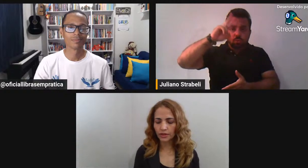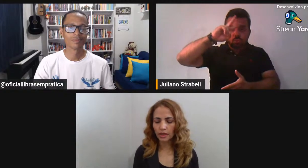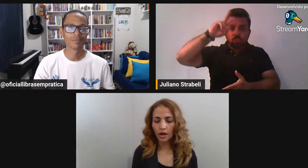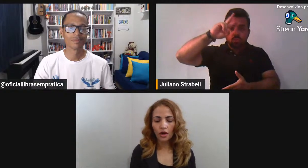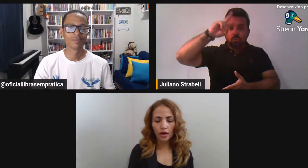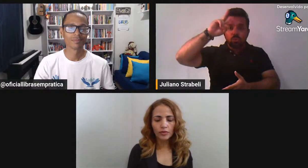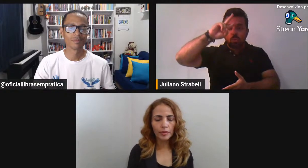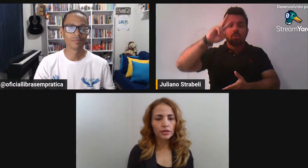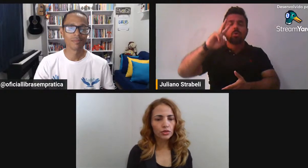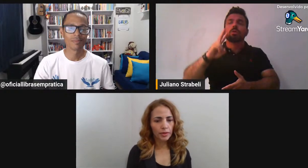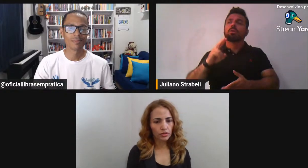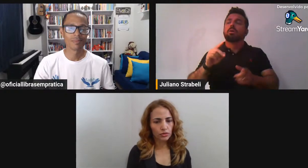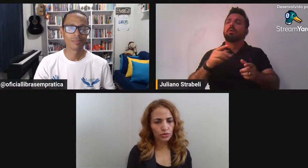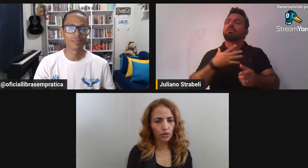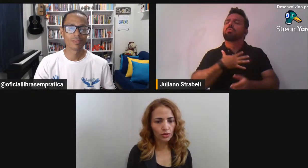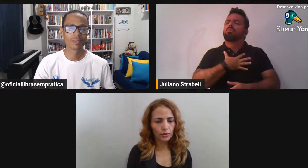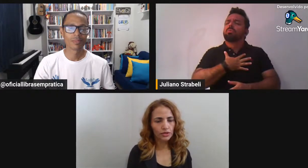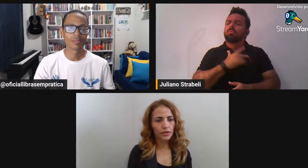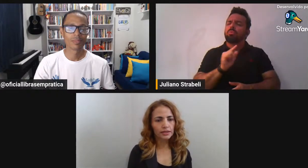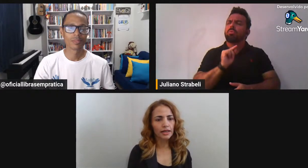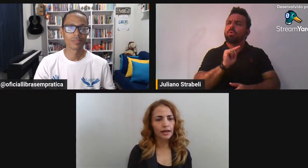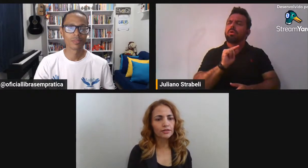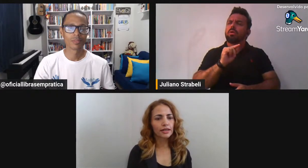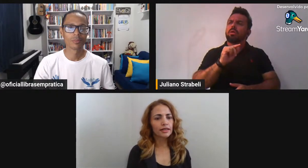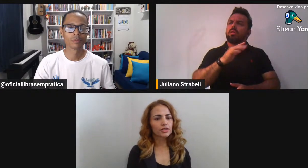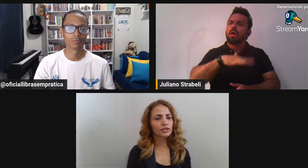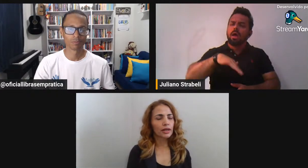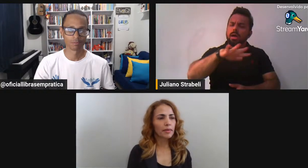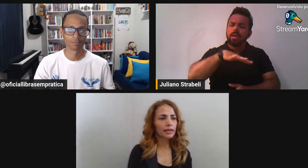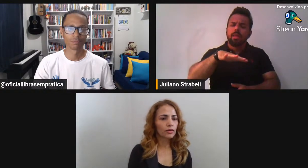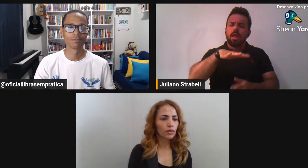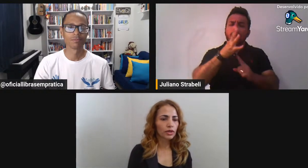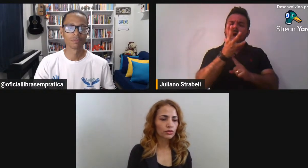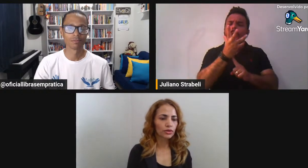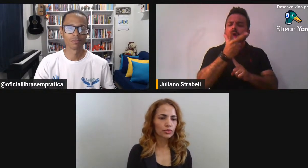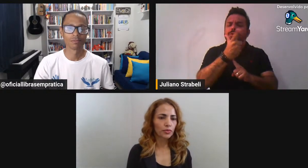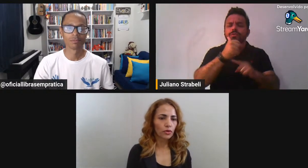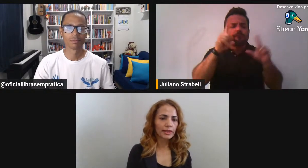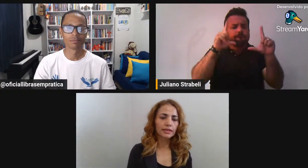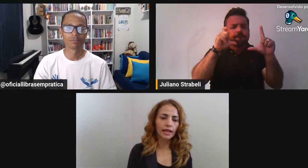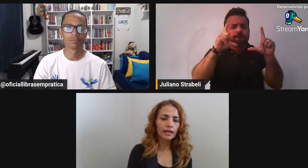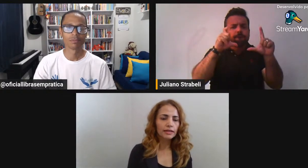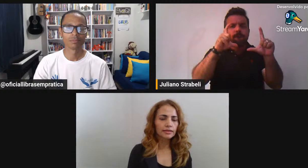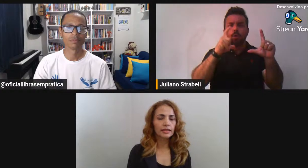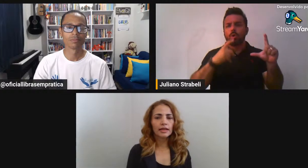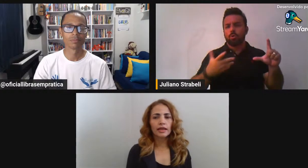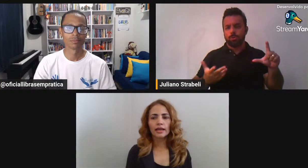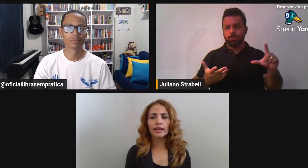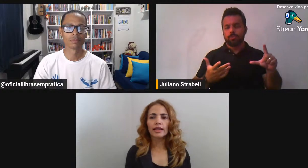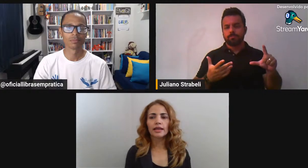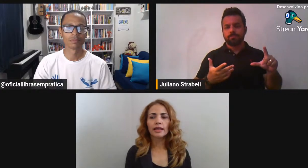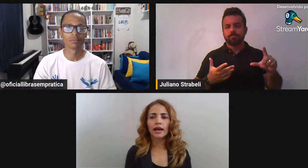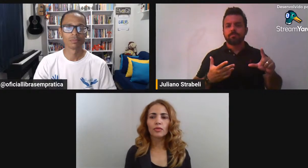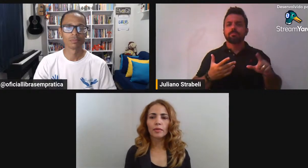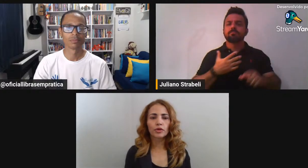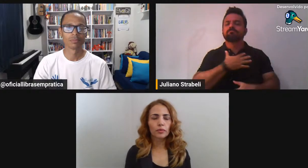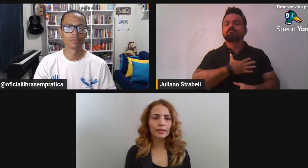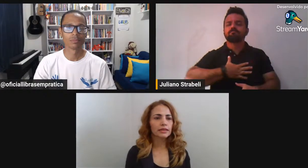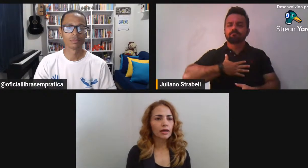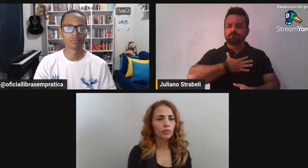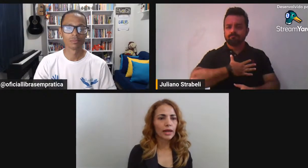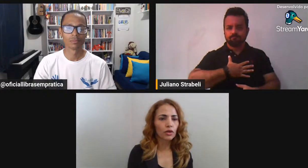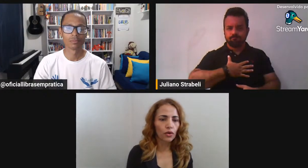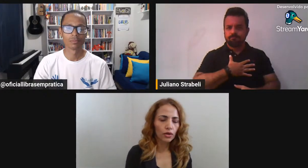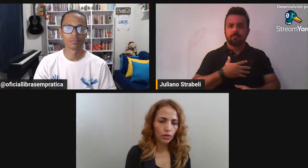fotográficas Obviamente o método histórico É diferenciado A gente trabalha Com questões um pouco mais técnicas Há uma